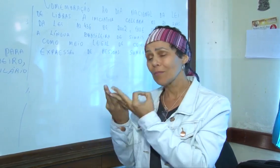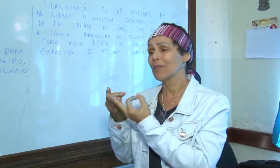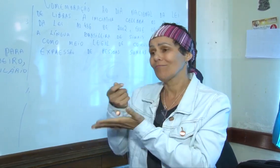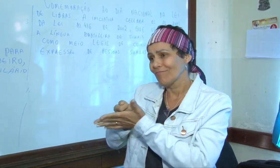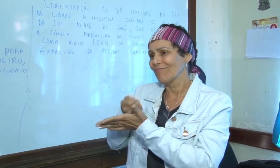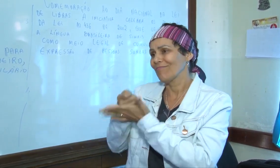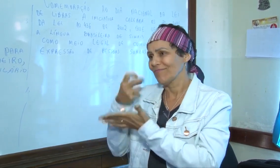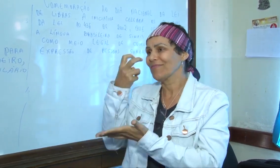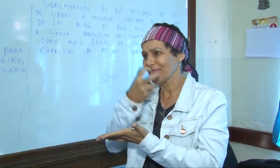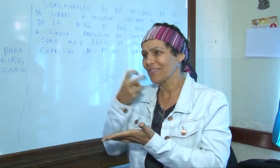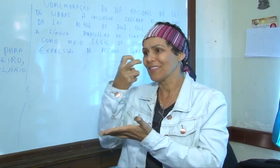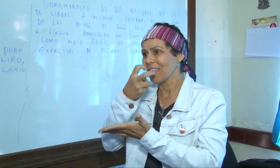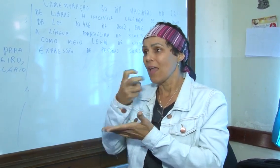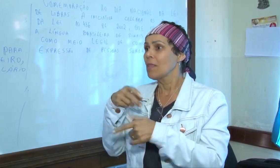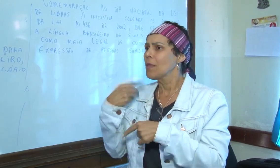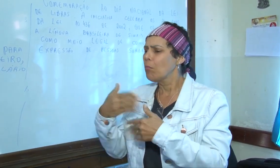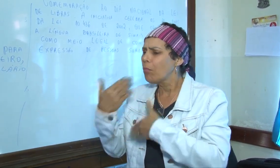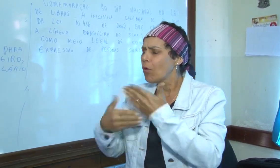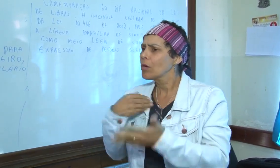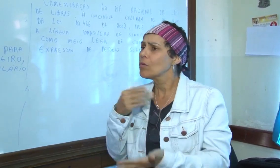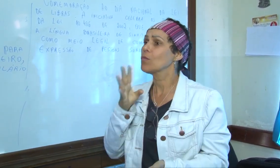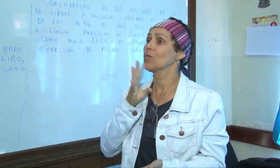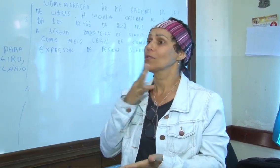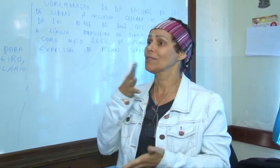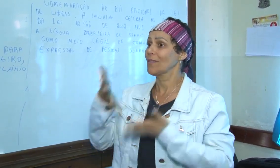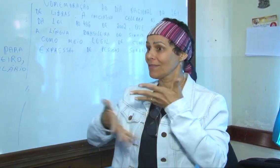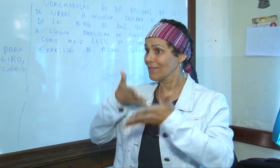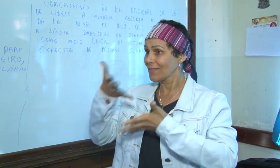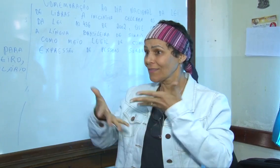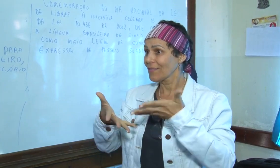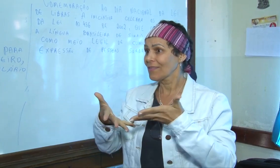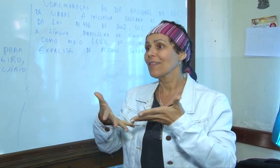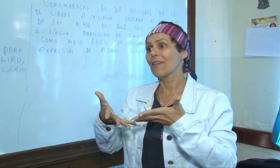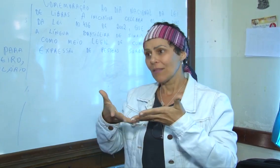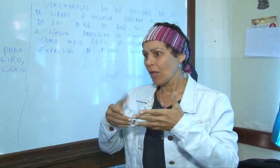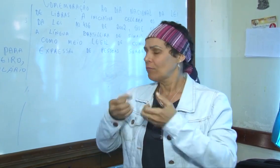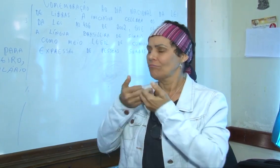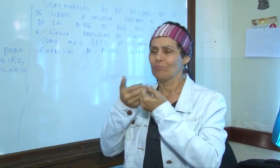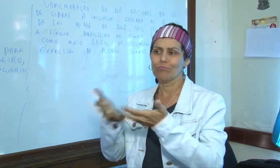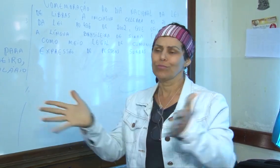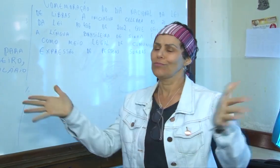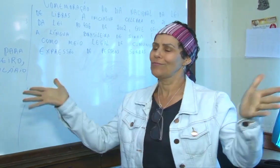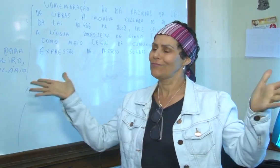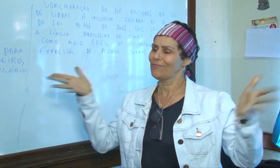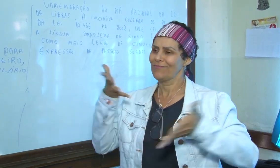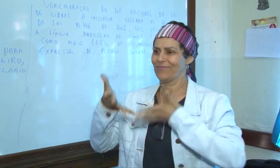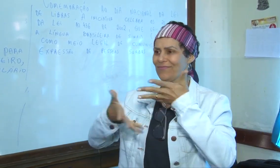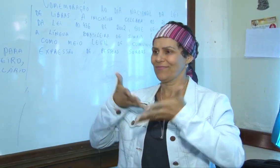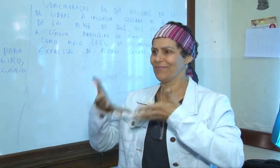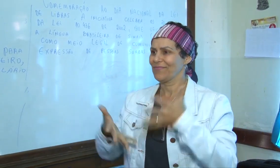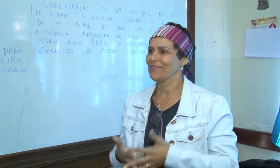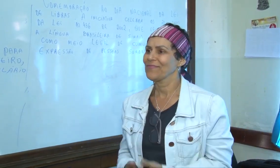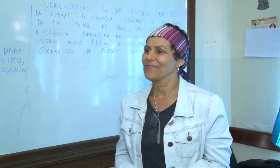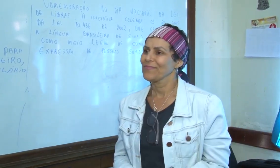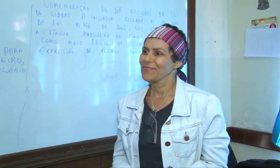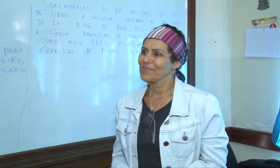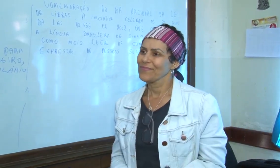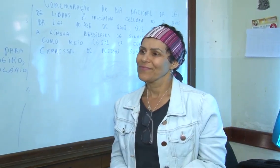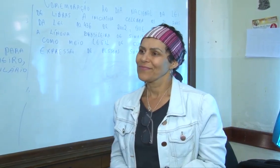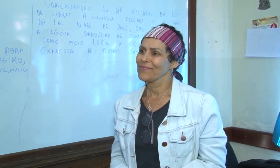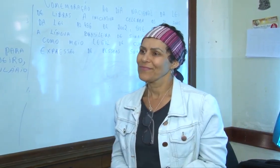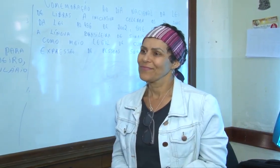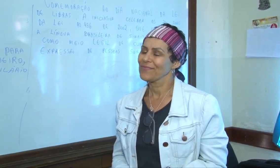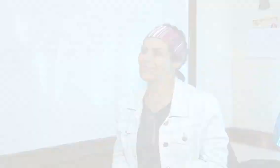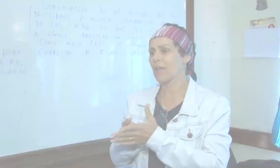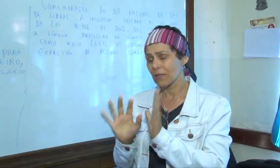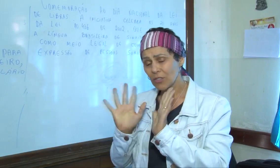Tinha pouca oralização, a família forçava a gente a oralizar e eles não conheciam os sinais. Depois começou